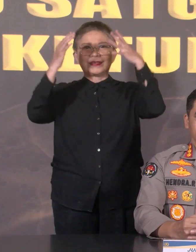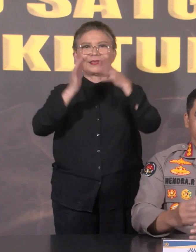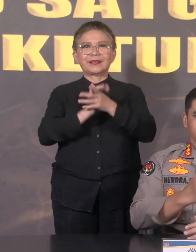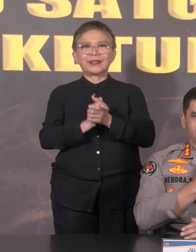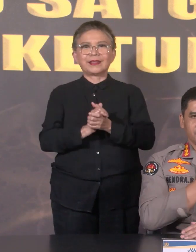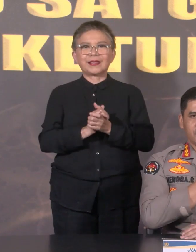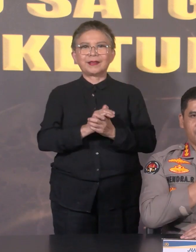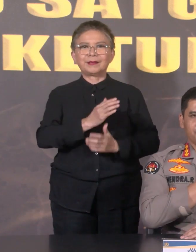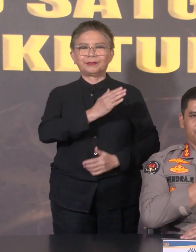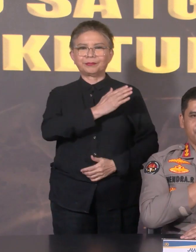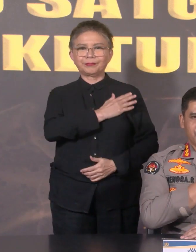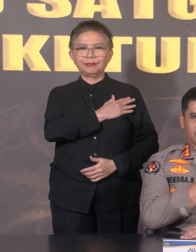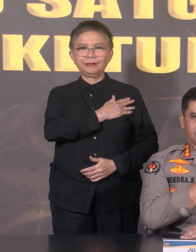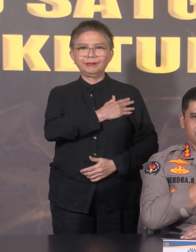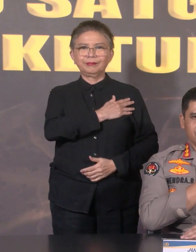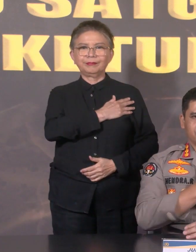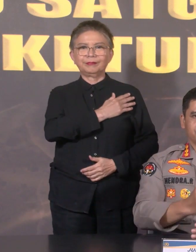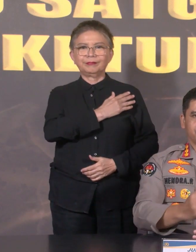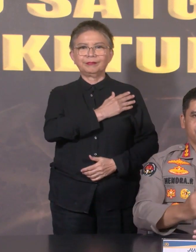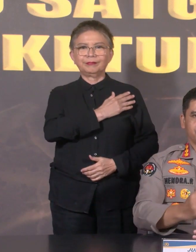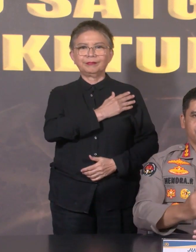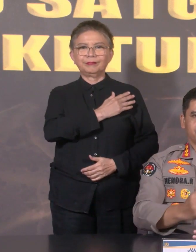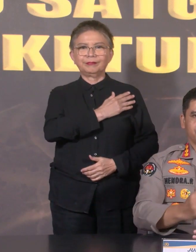wabarakatuh Salam Presisi